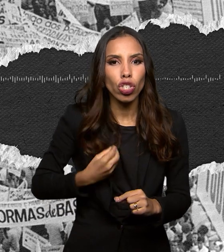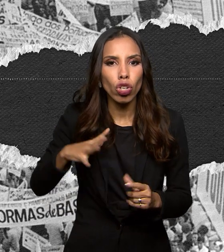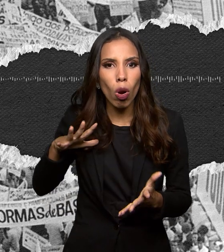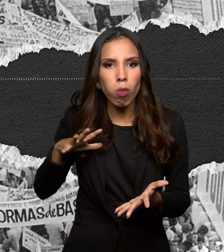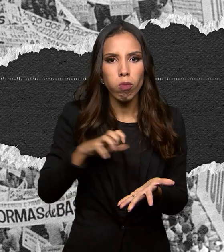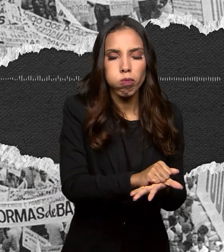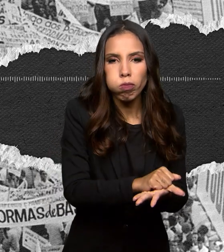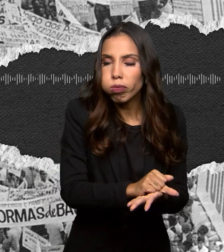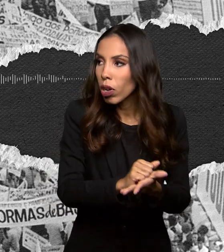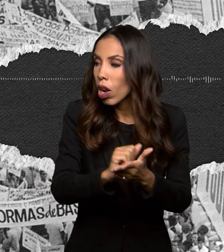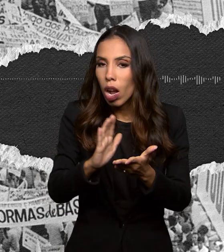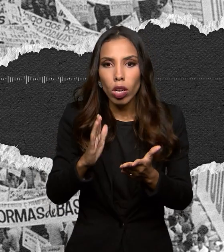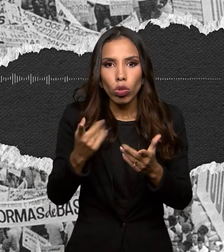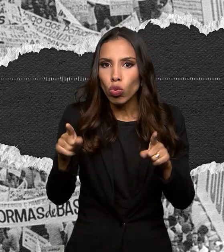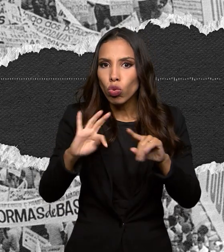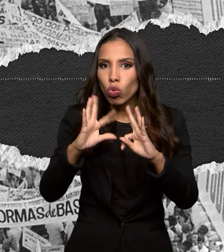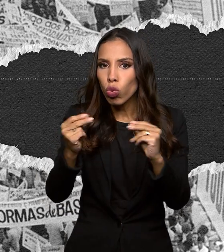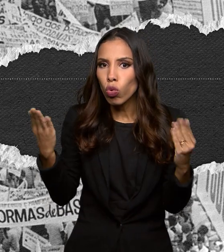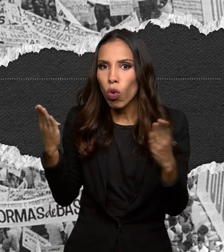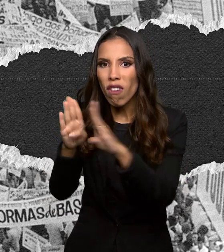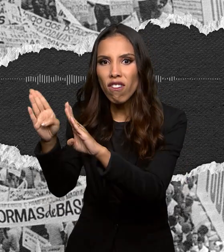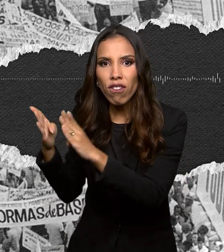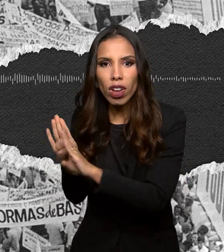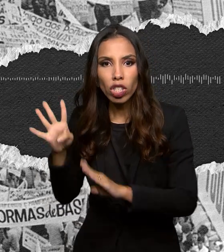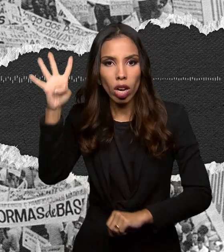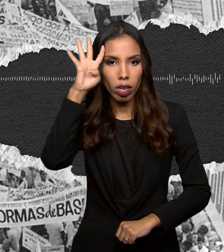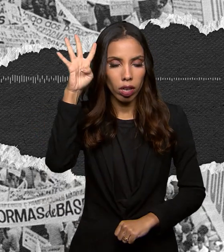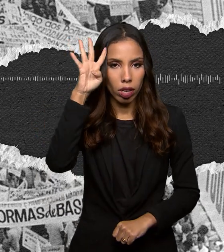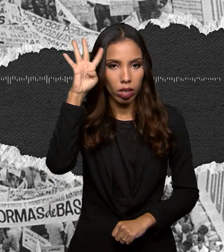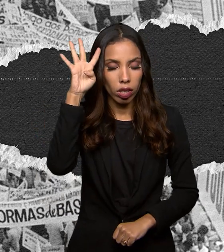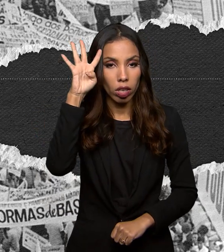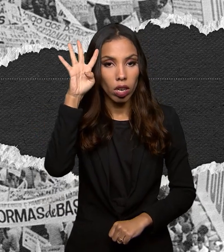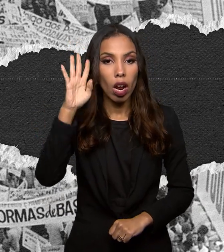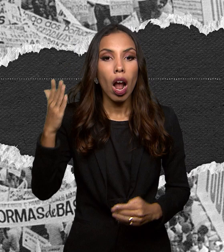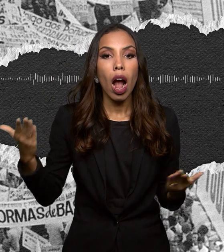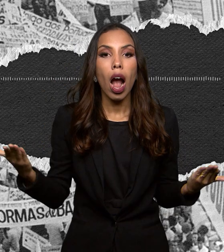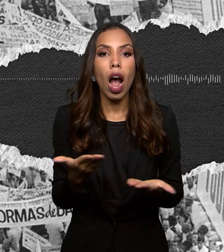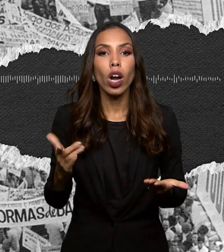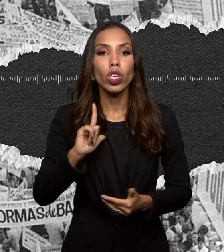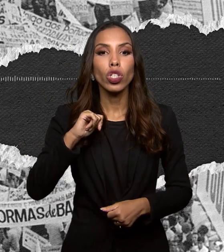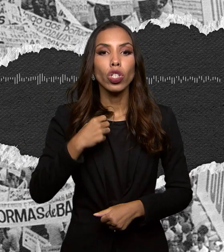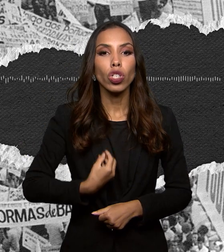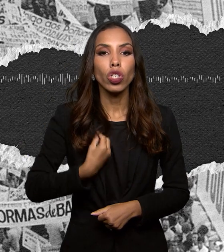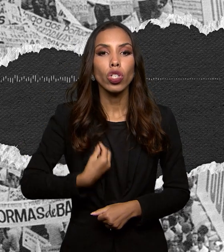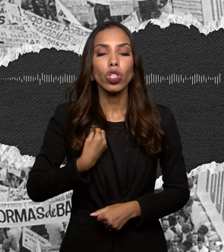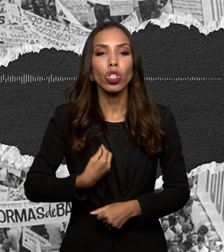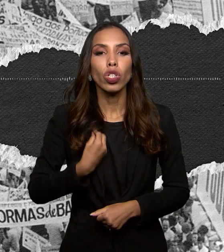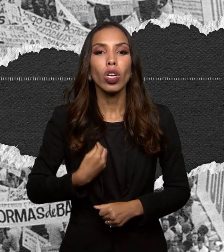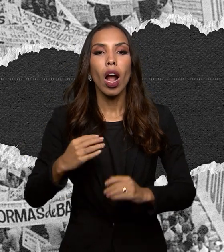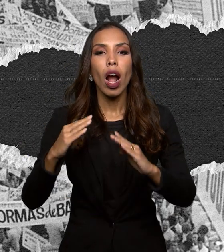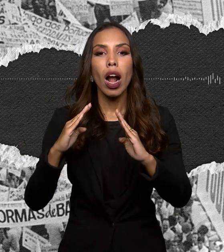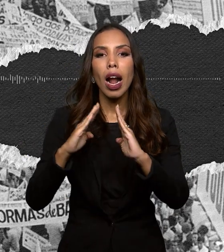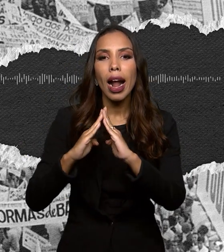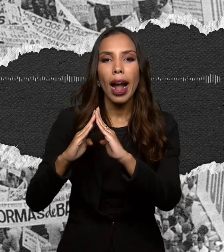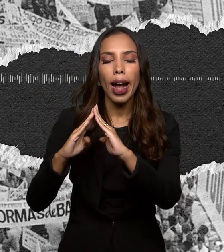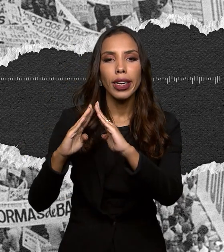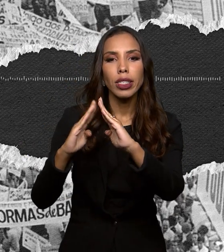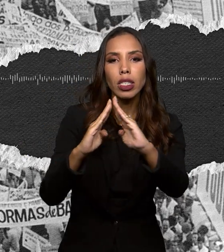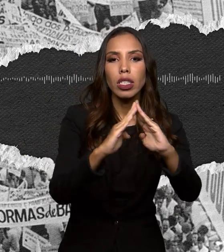aeroporto fechados naquela quarta-feira. A presente sessão das casas conjuntas do Congresso Nacional